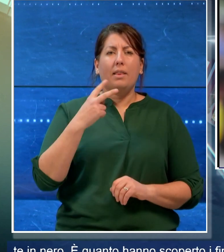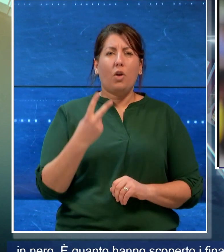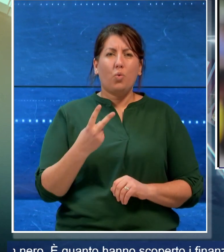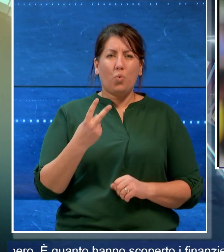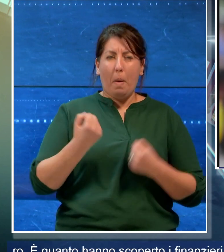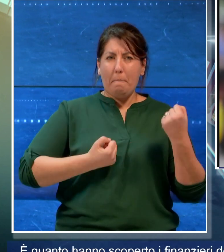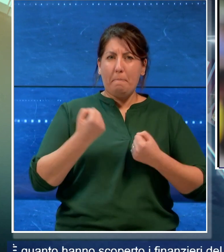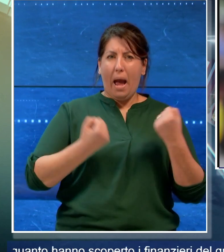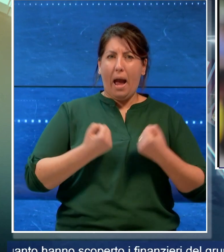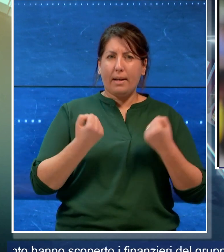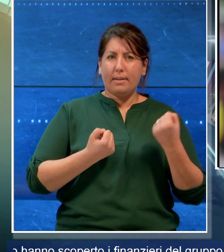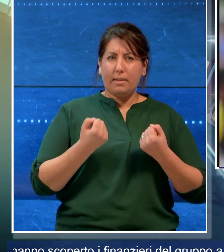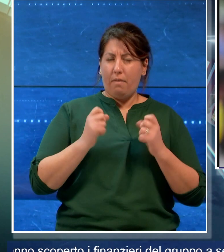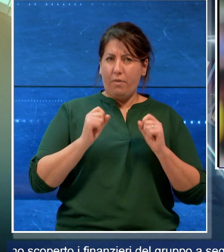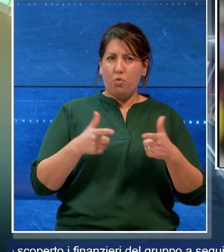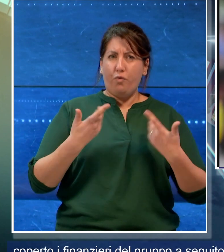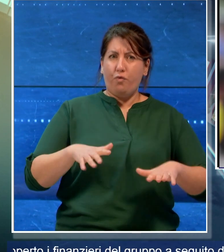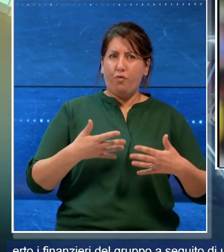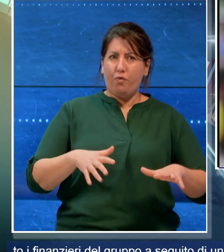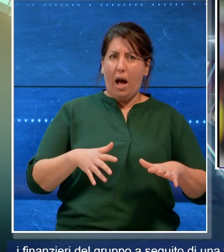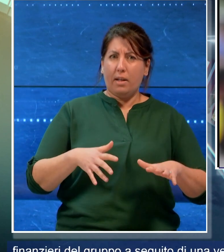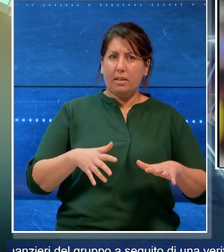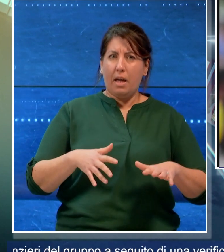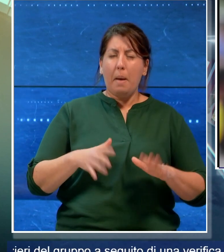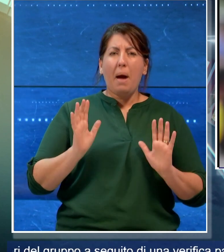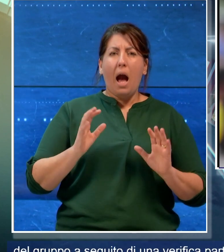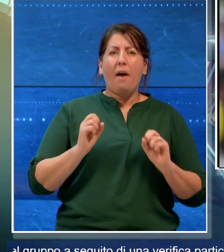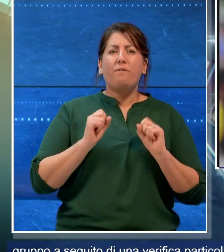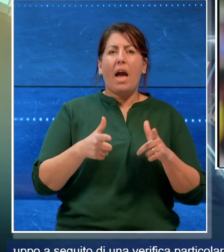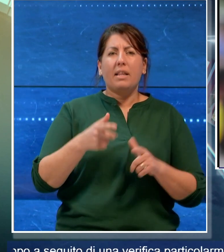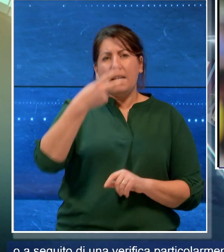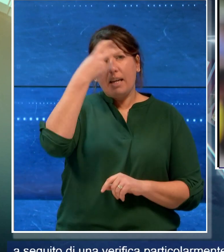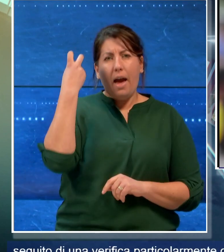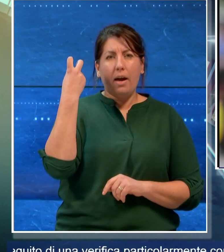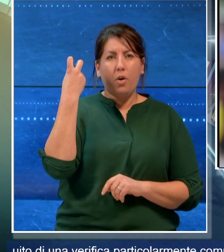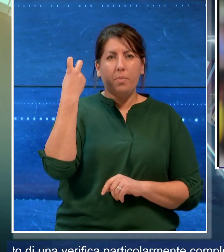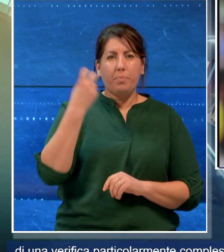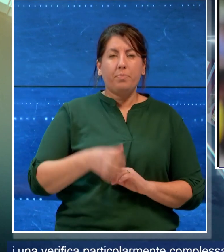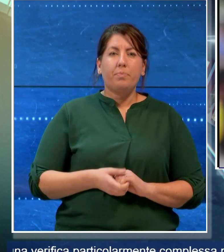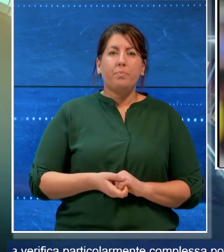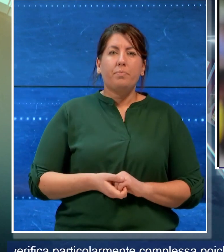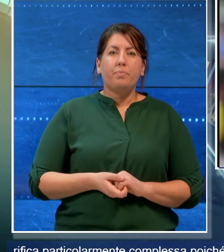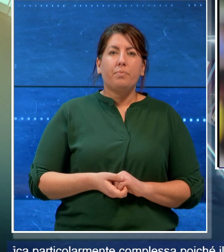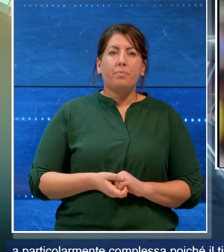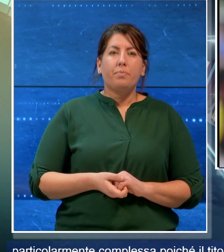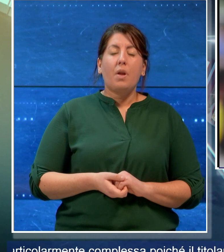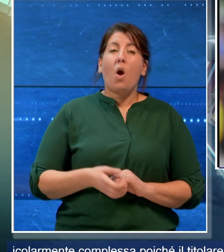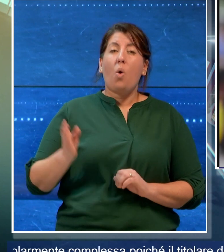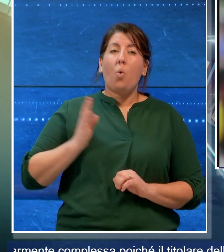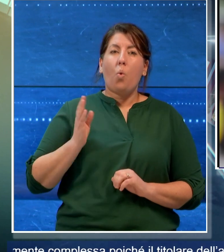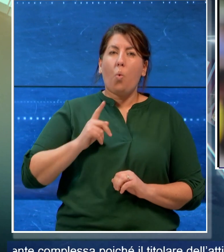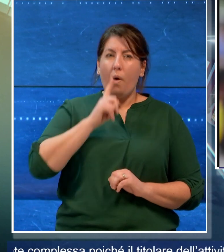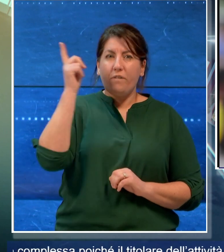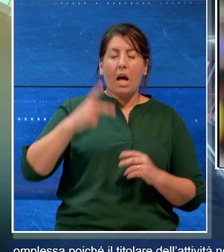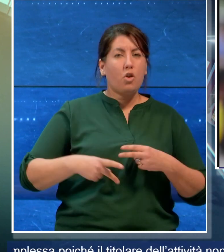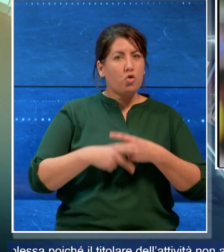veicoli completamente in nero e quanto hanno scoperto i finanzieri